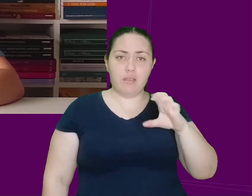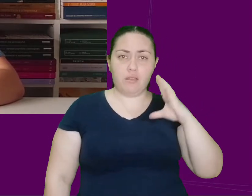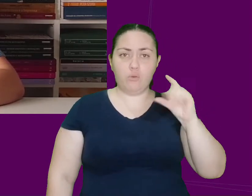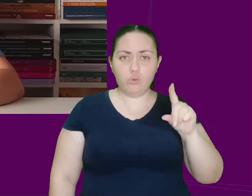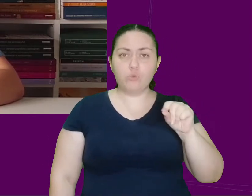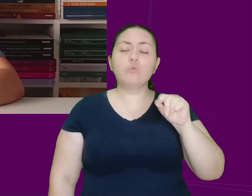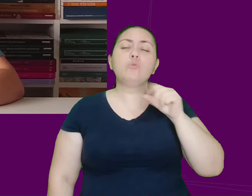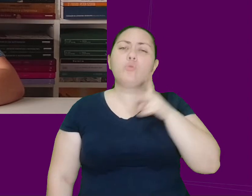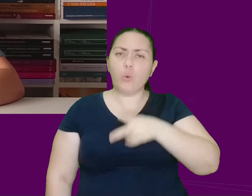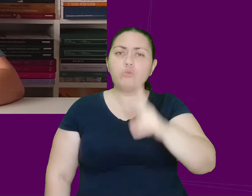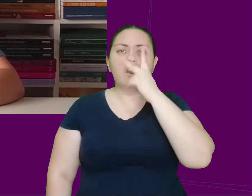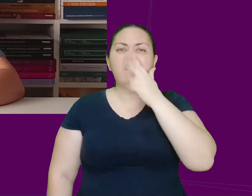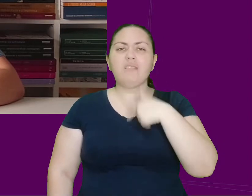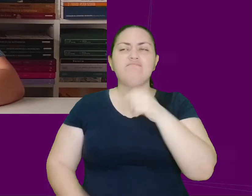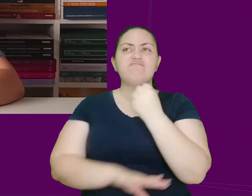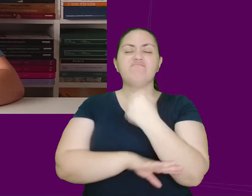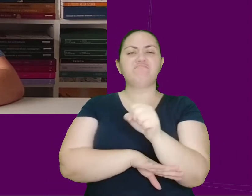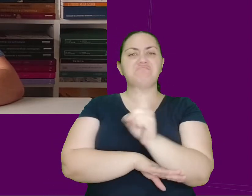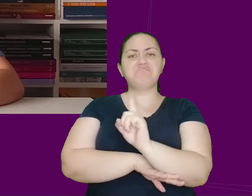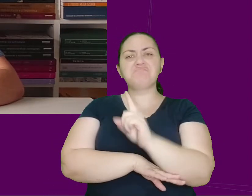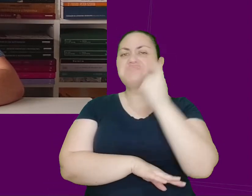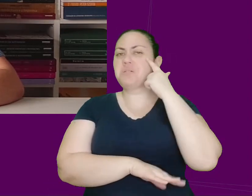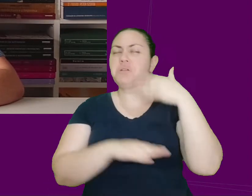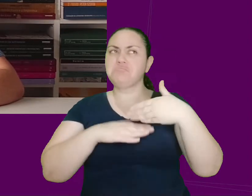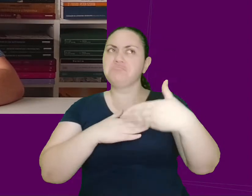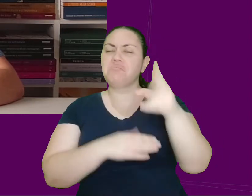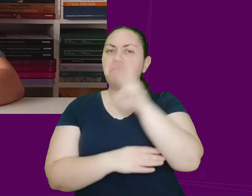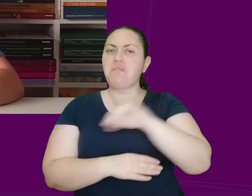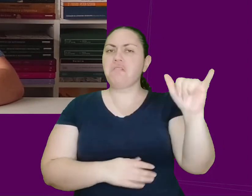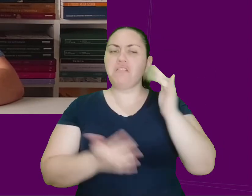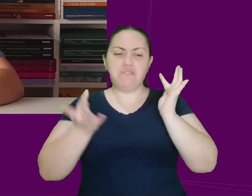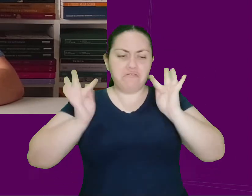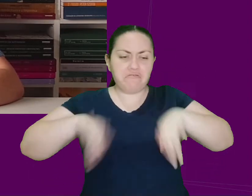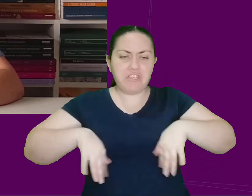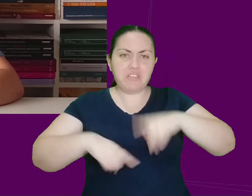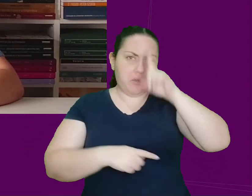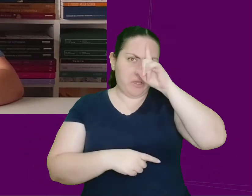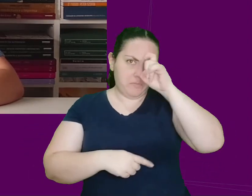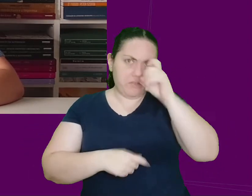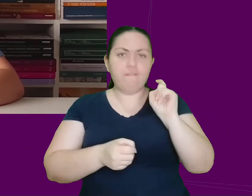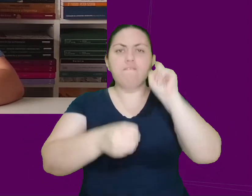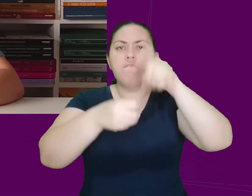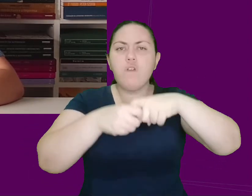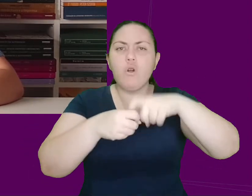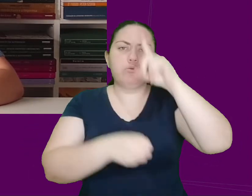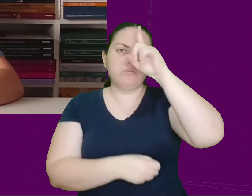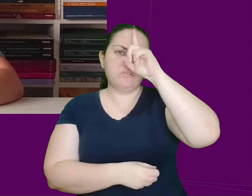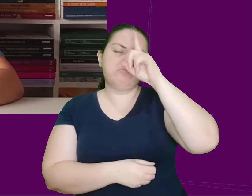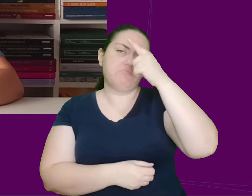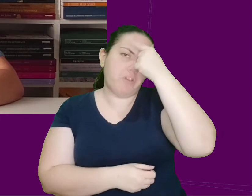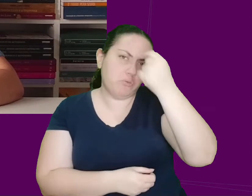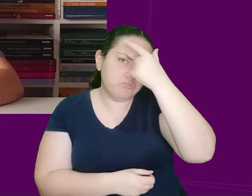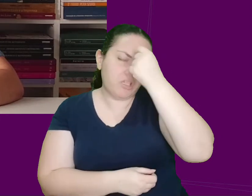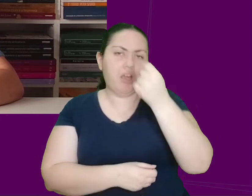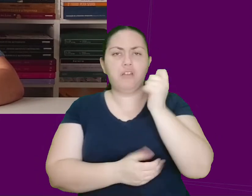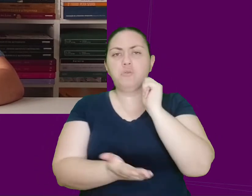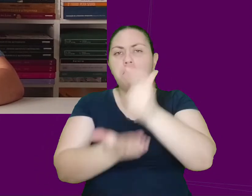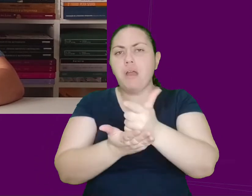negação. Pensava que deveria sair logo do hospital para realizar as provas da faculdade, pagar o aluguel e até